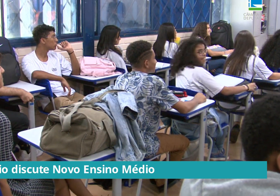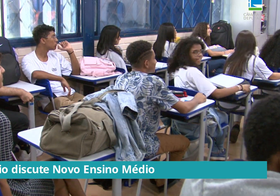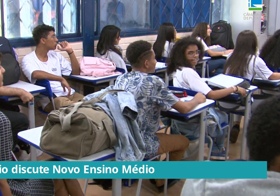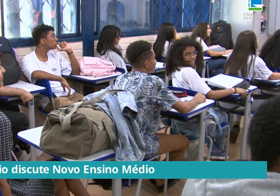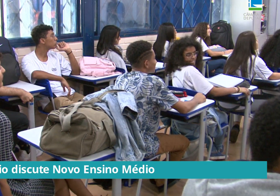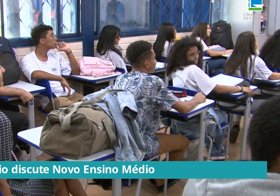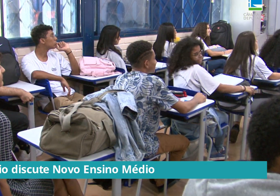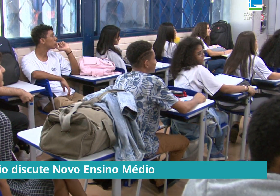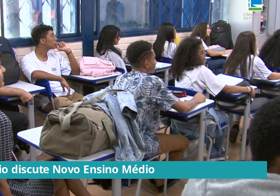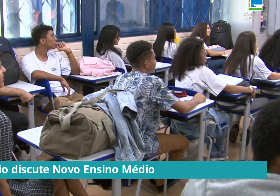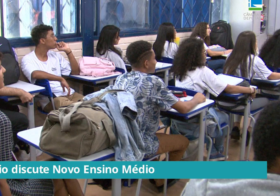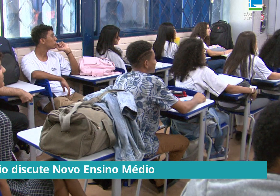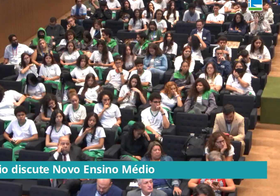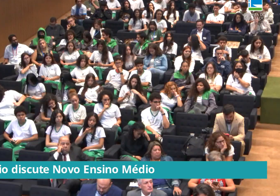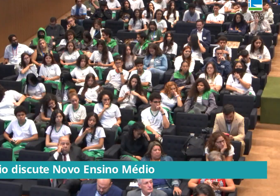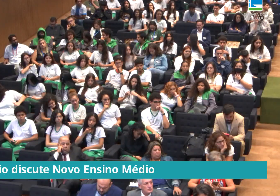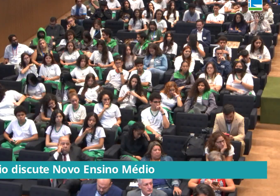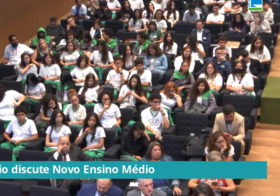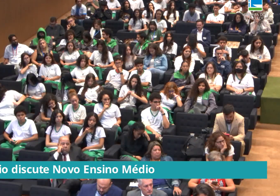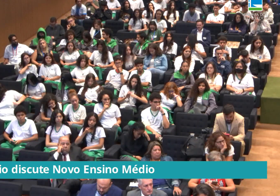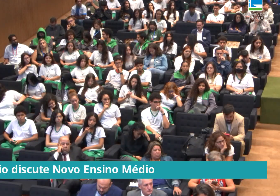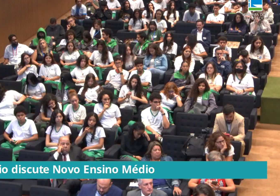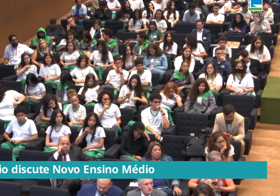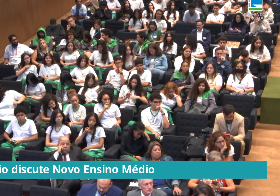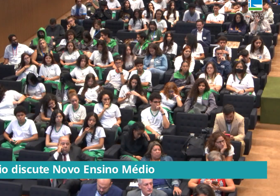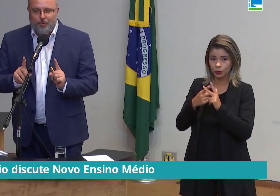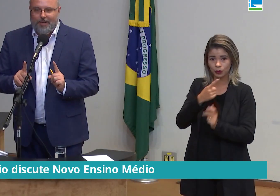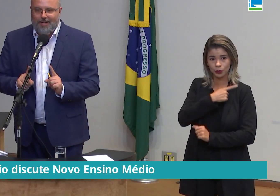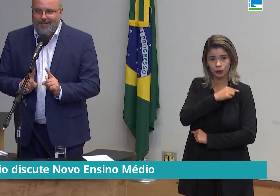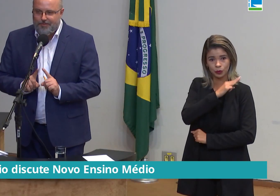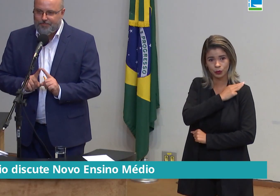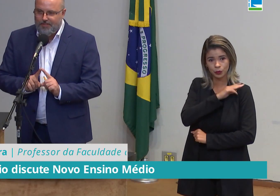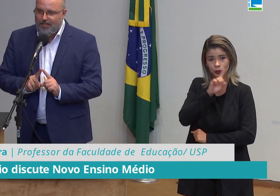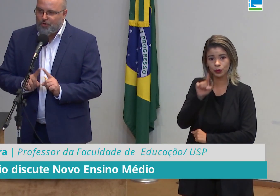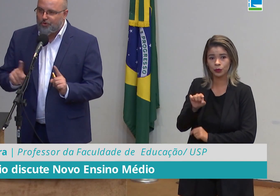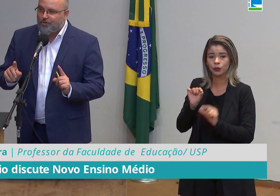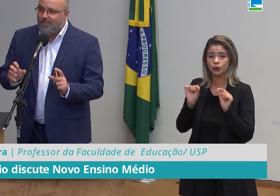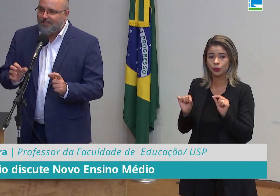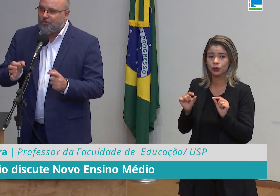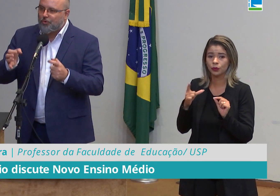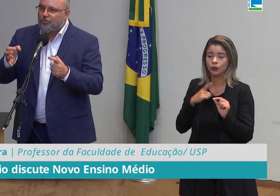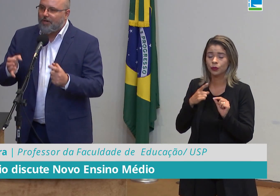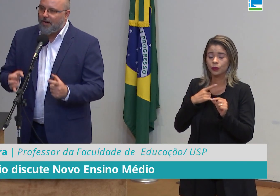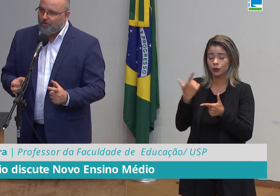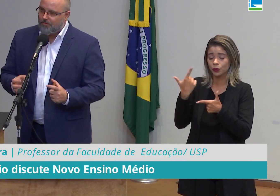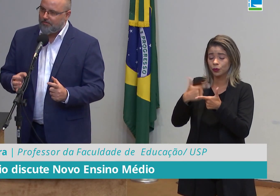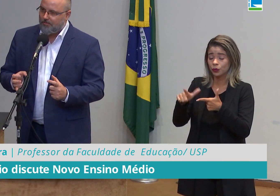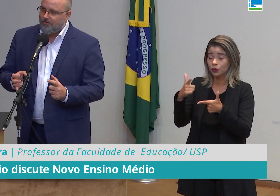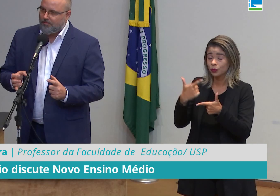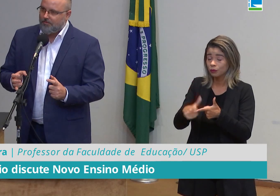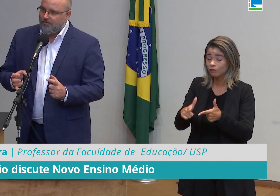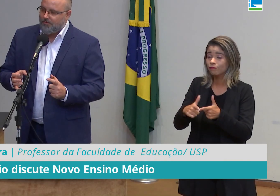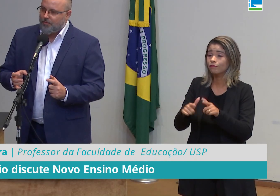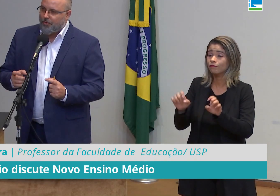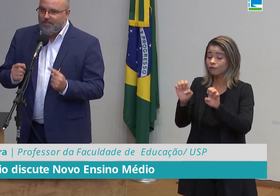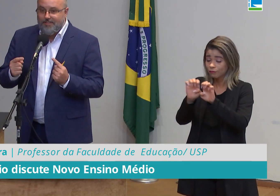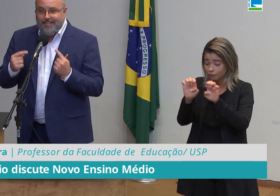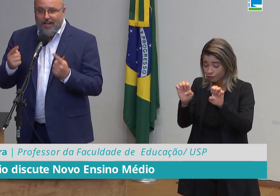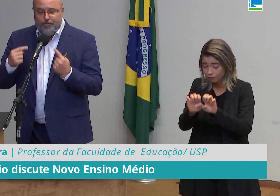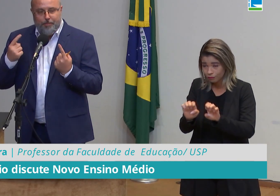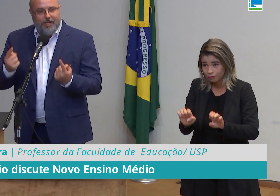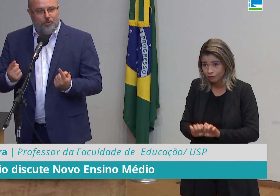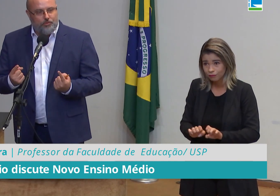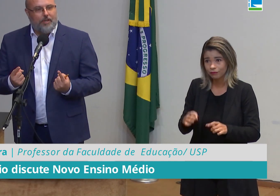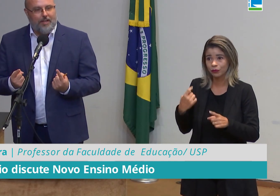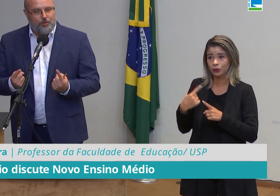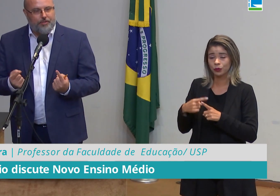apenas uma escola de ensino médio. A reforma do ensino médio parte de uma injustiça estrutural, porque